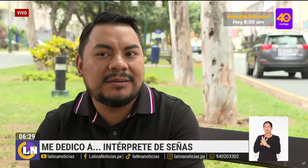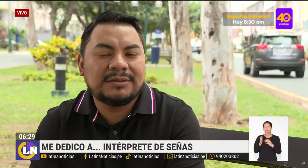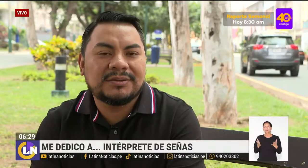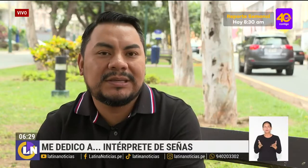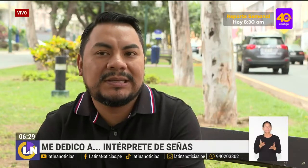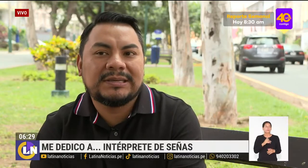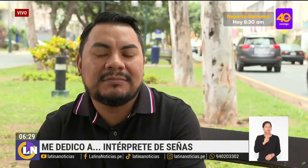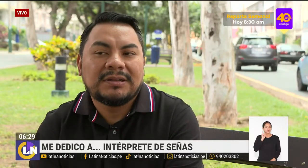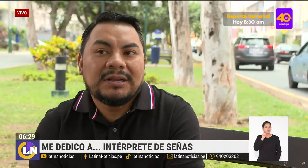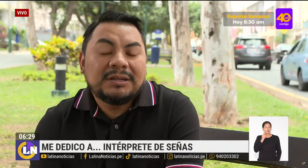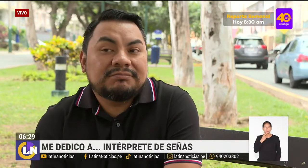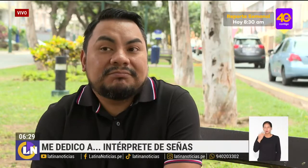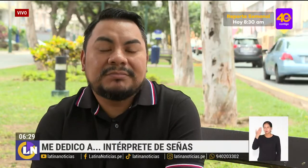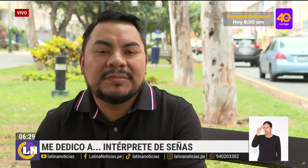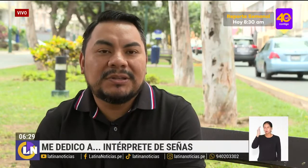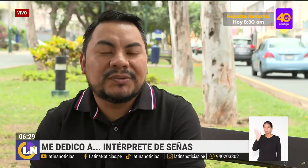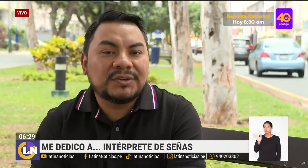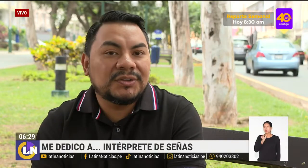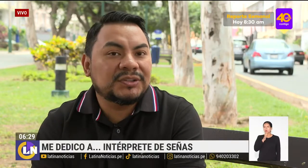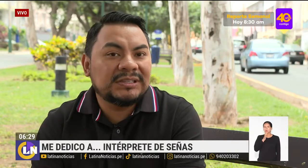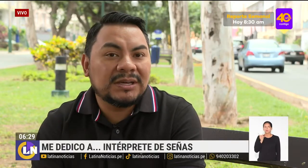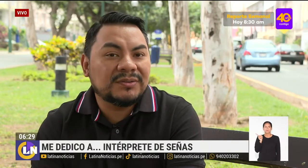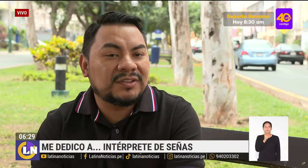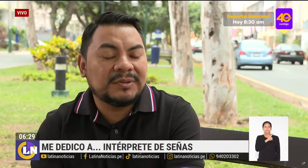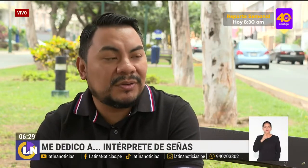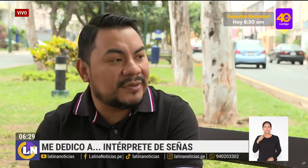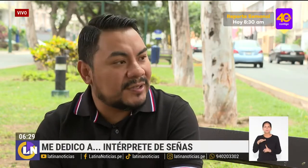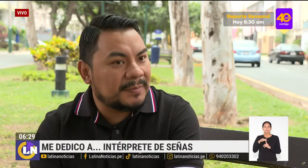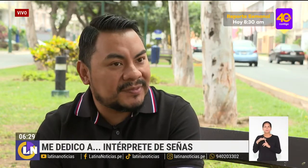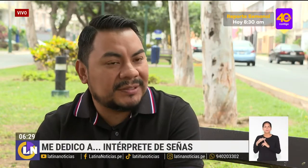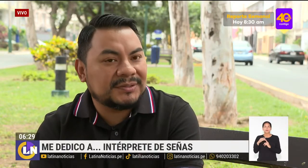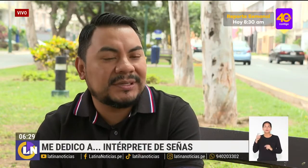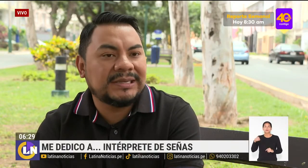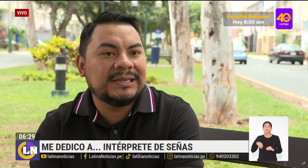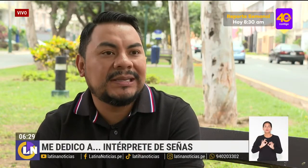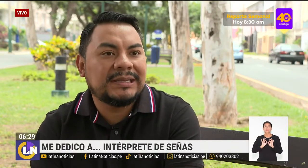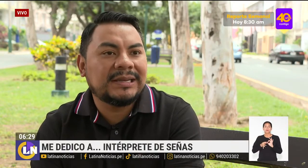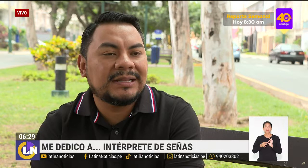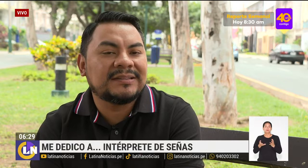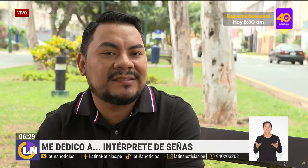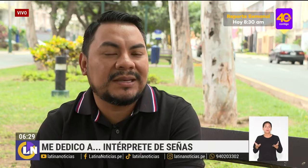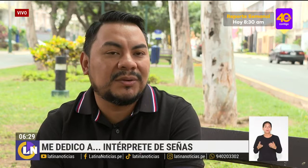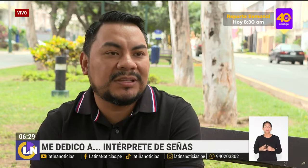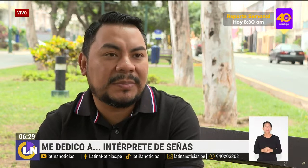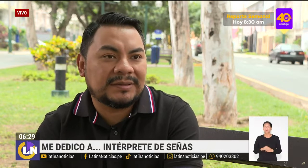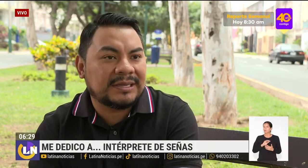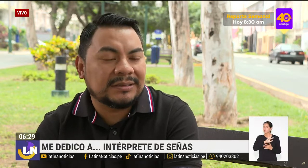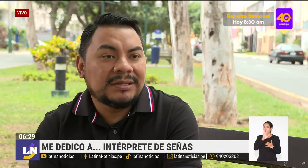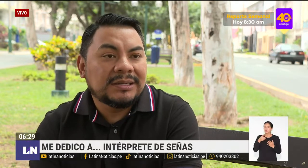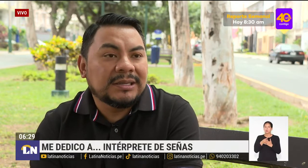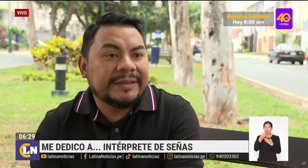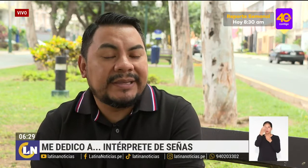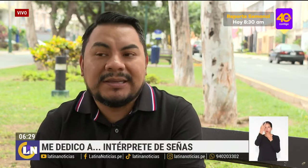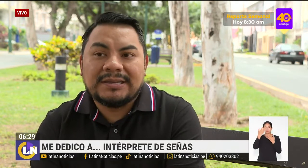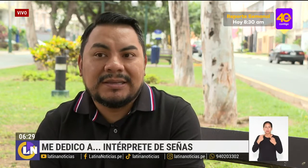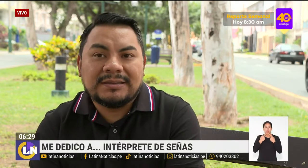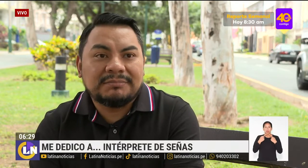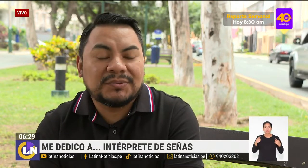donde los sordos no tenían conocimiento de lo que estaba pasando y era necesario interpretar